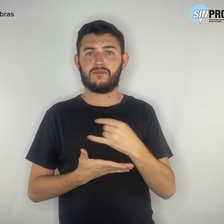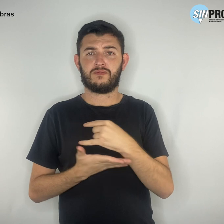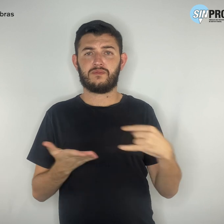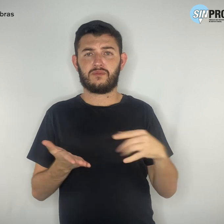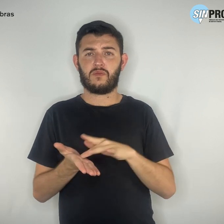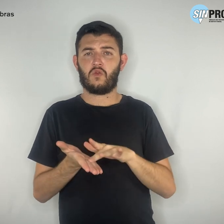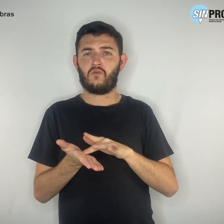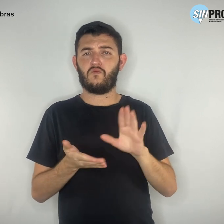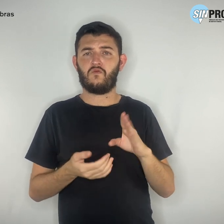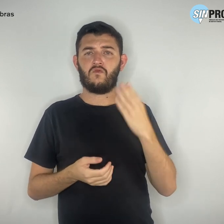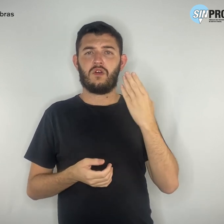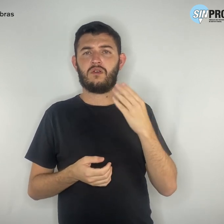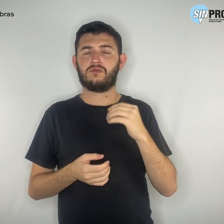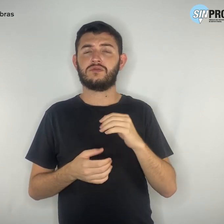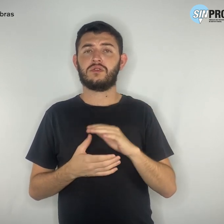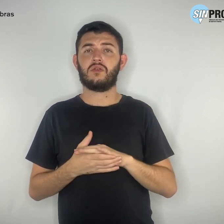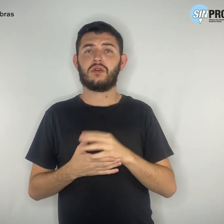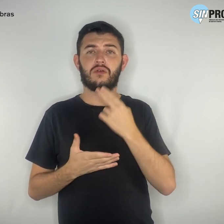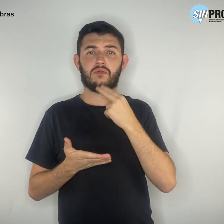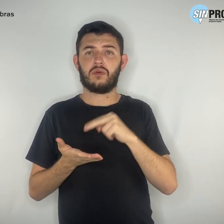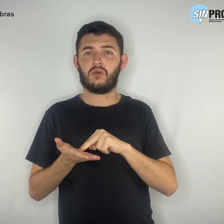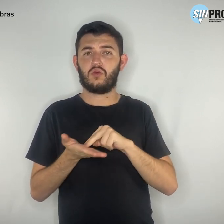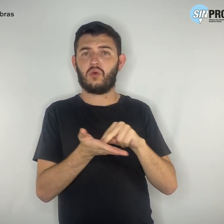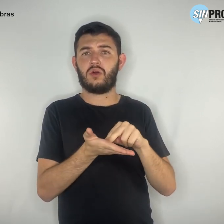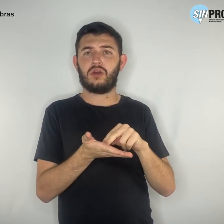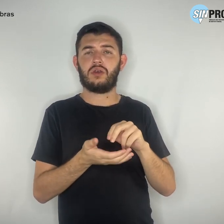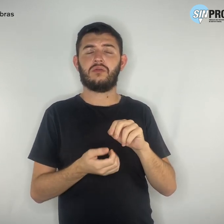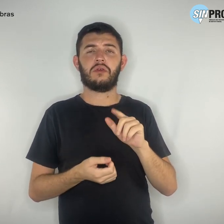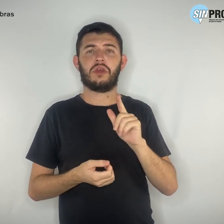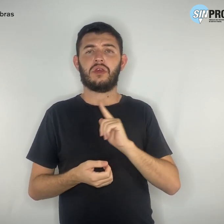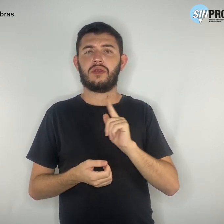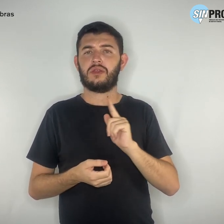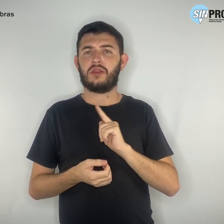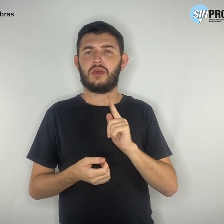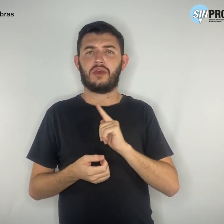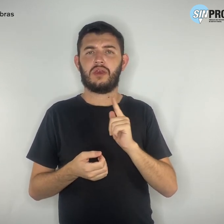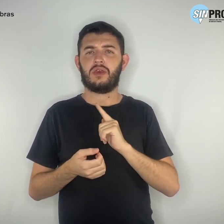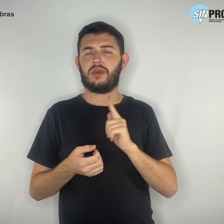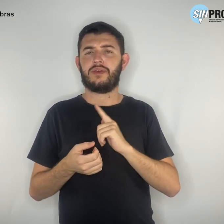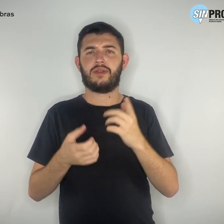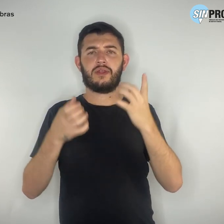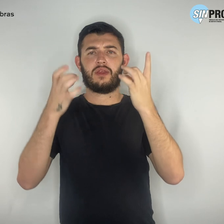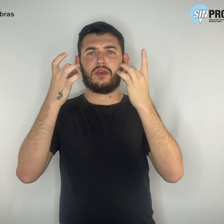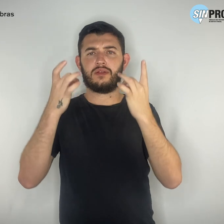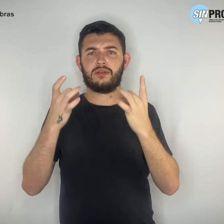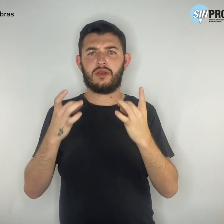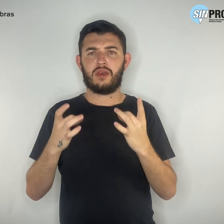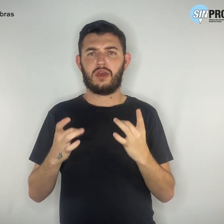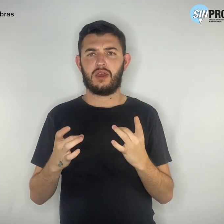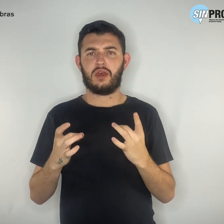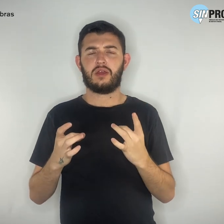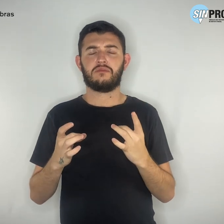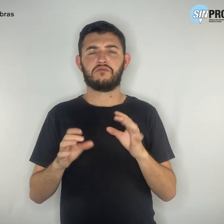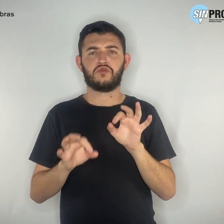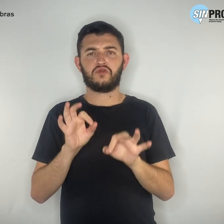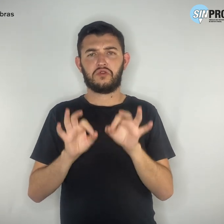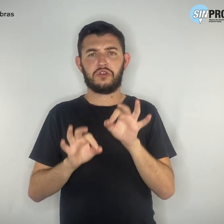enviado pelos correios e traz uma série de argumentos jurídicos bem fundamentados,